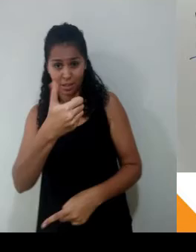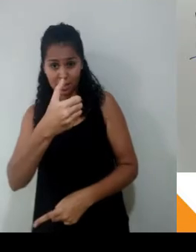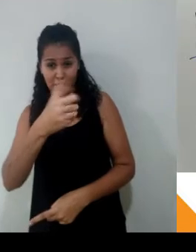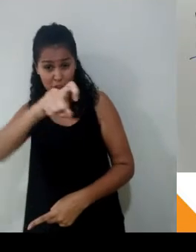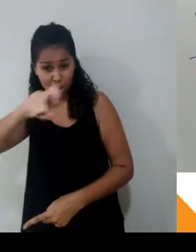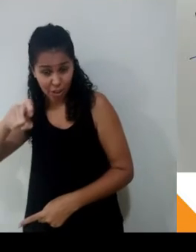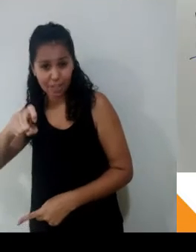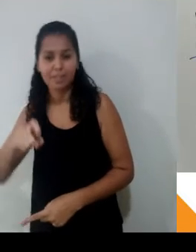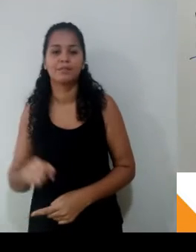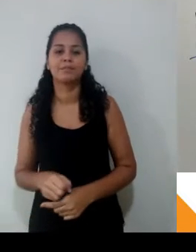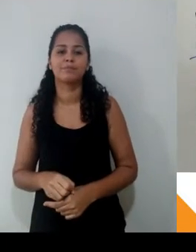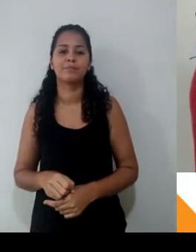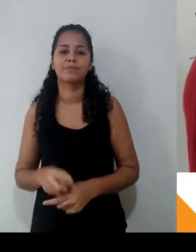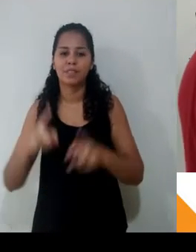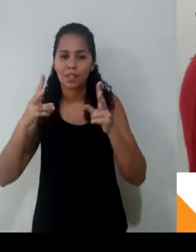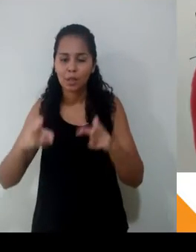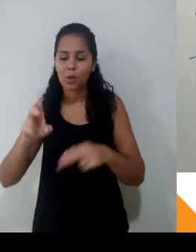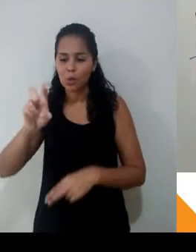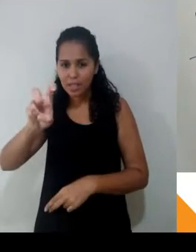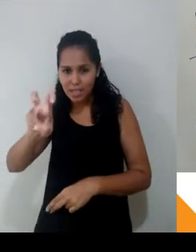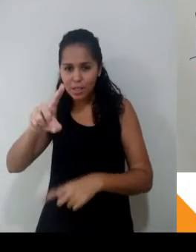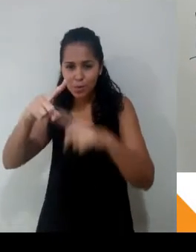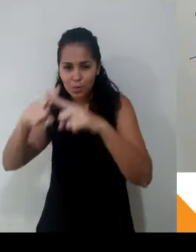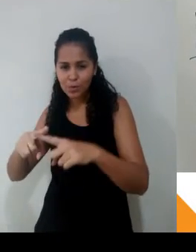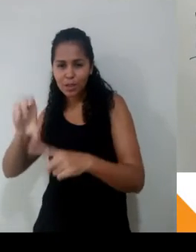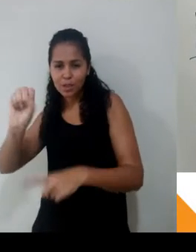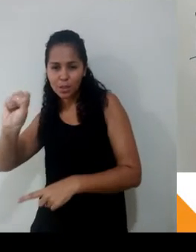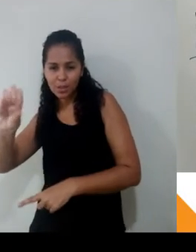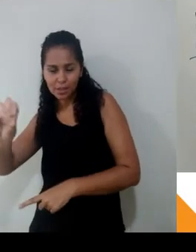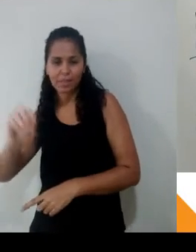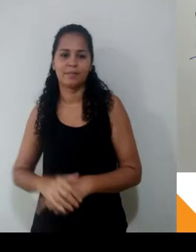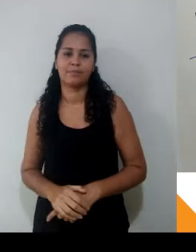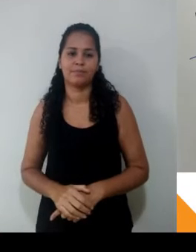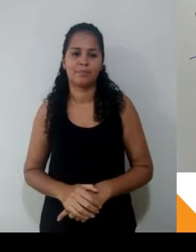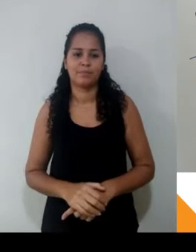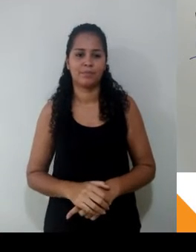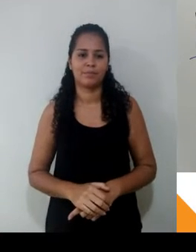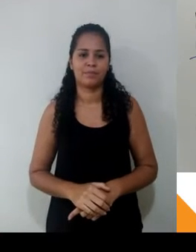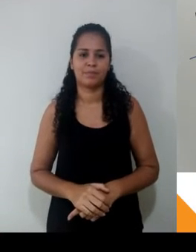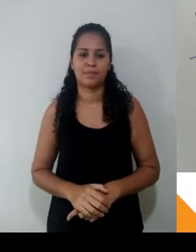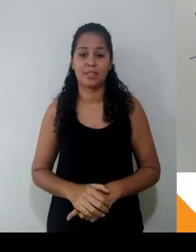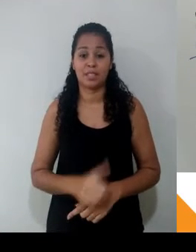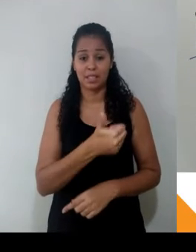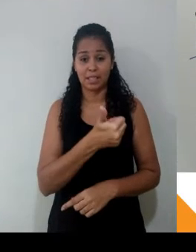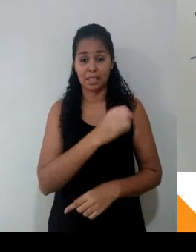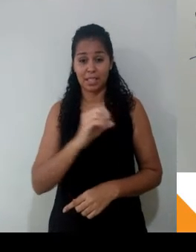400. Ah, Gabriel, tu multiplicou, multipliquei, porque olha aqui, 400 e 100, olha que maravilha, x